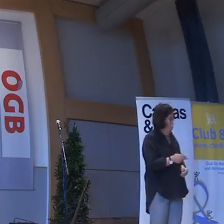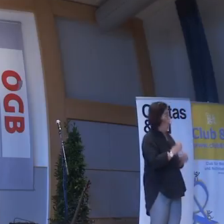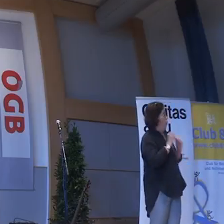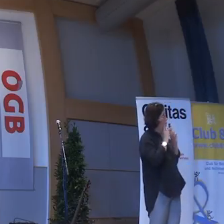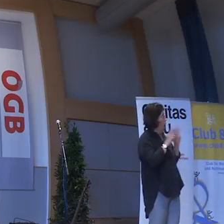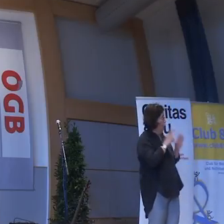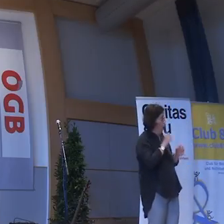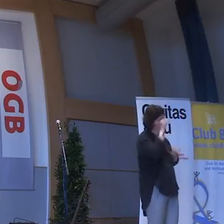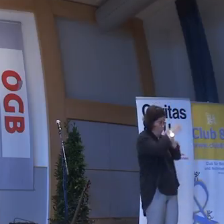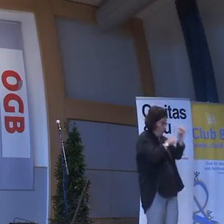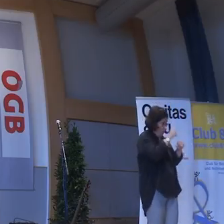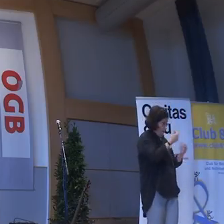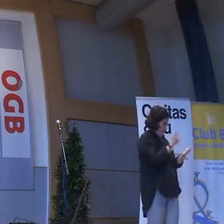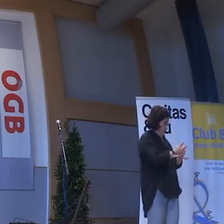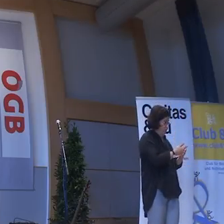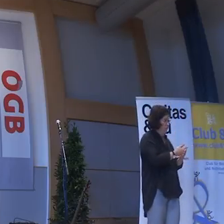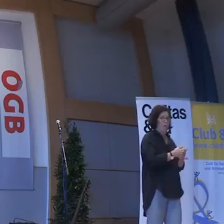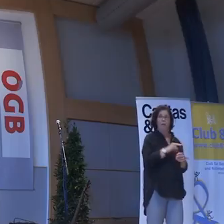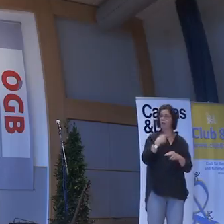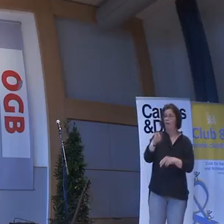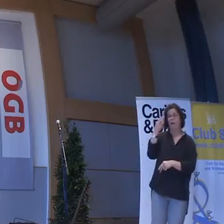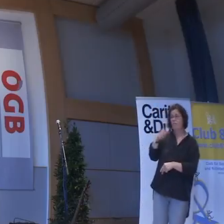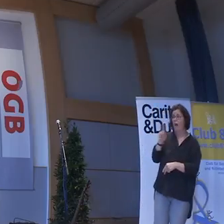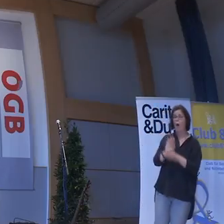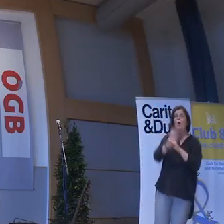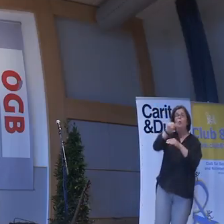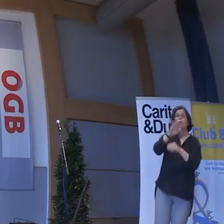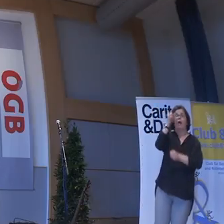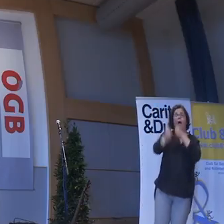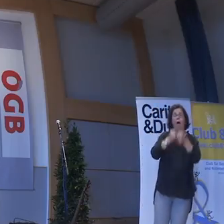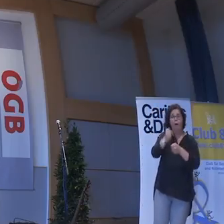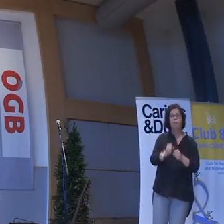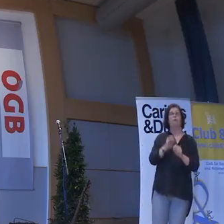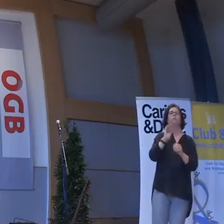Was? Boxen? Nein. Hürdenlaufen.